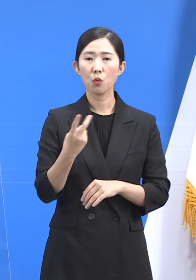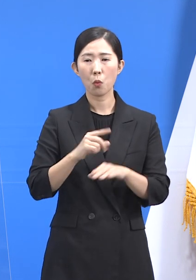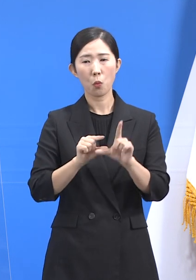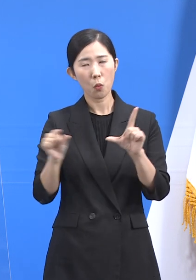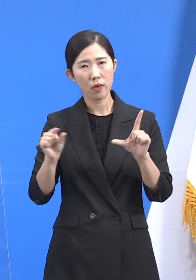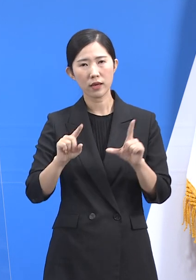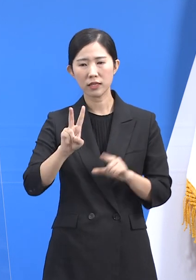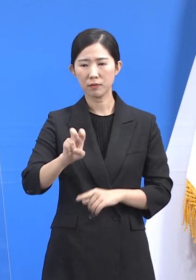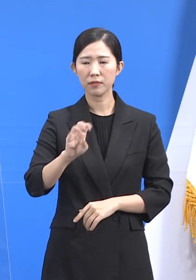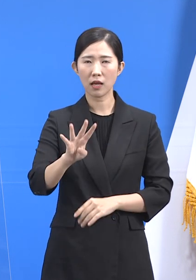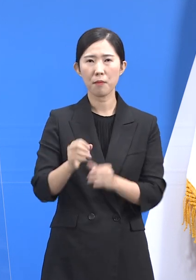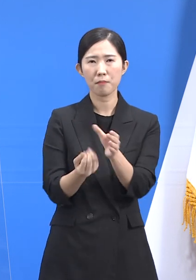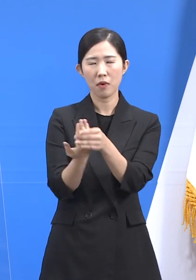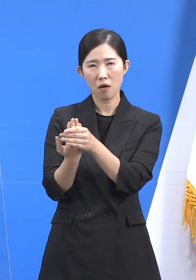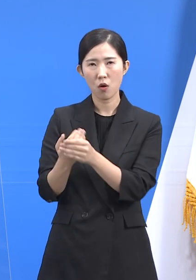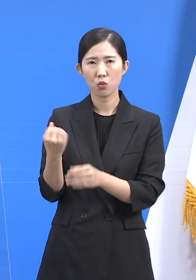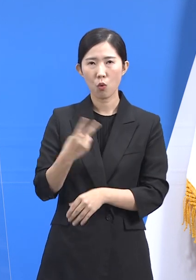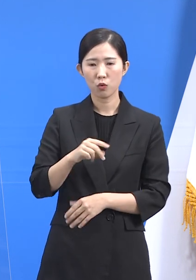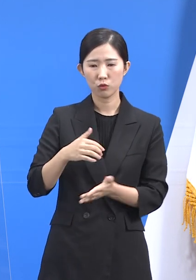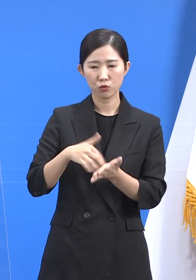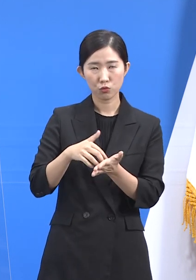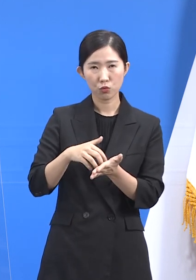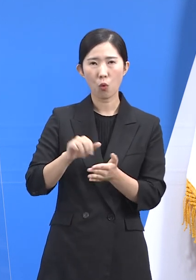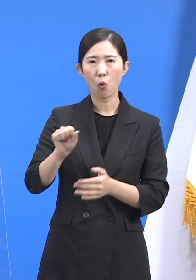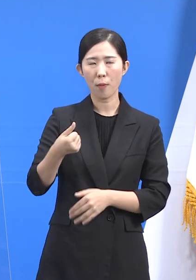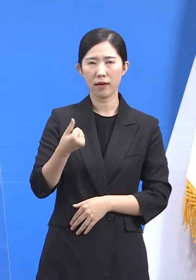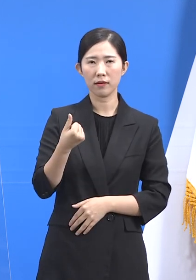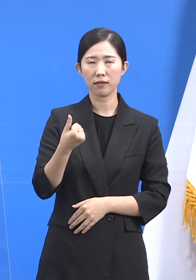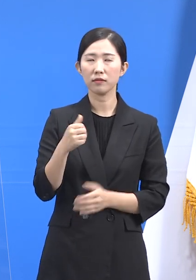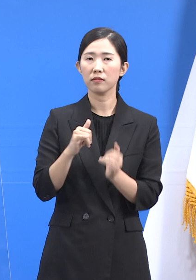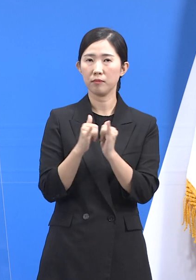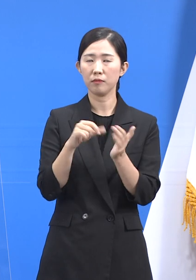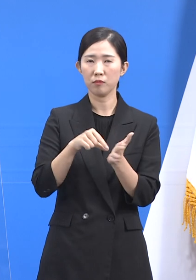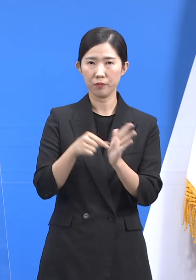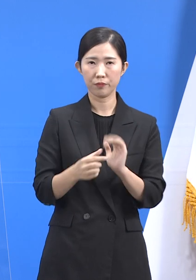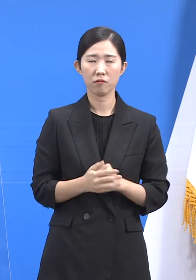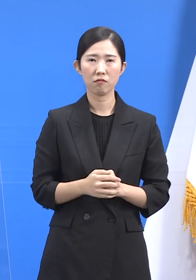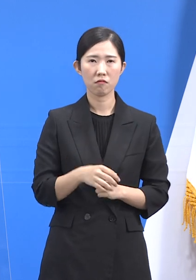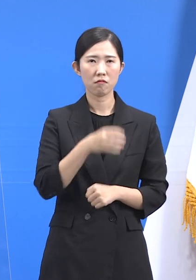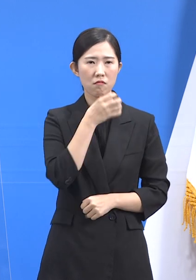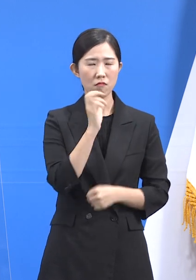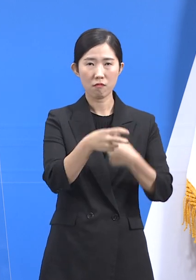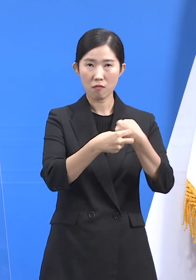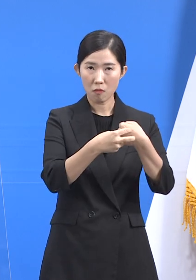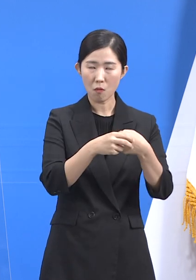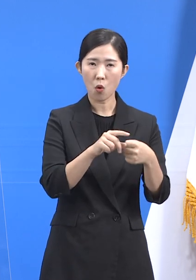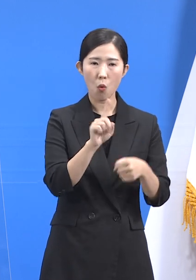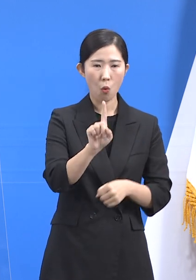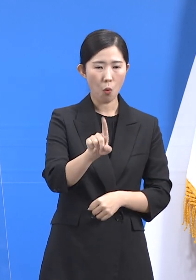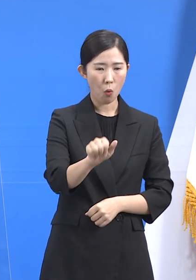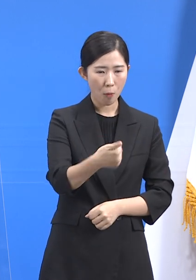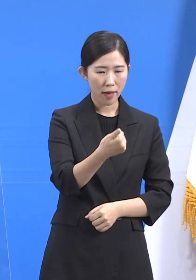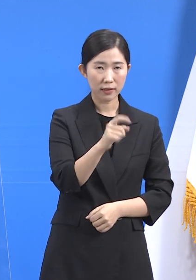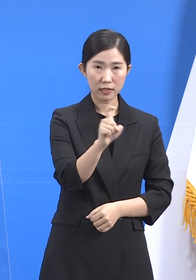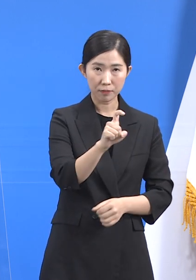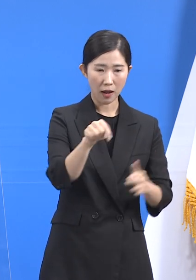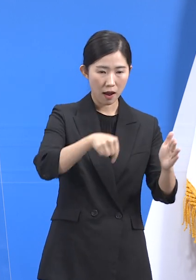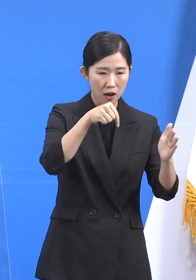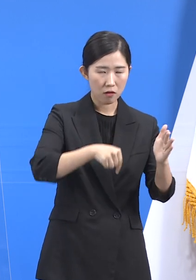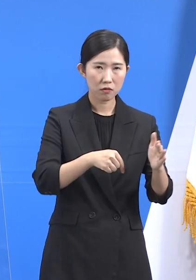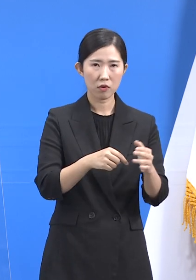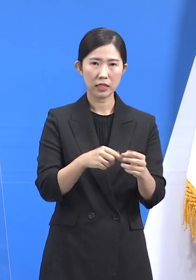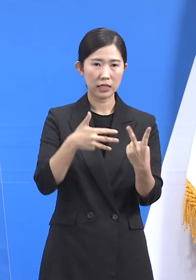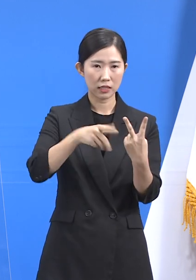553명으로 나타났습니다. 요양병원, 요양시설 등에서 발생한 확진자 510명 중 돌파 감염 사례는